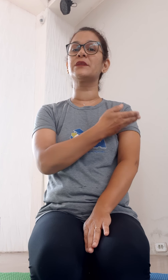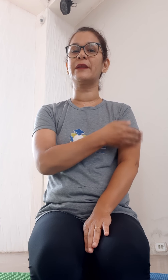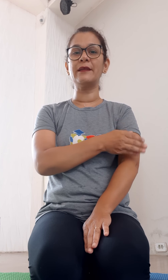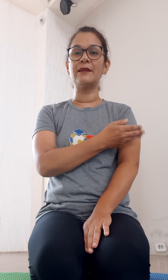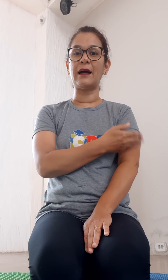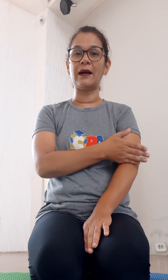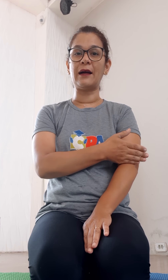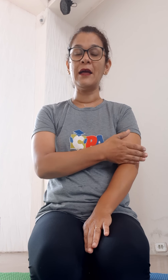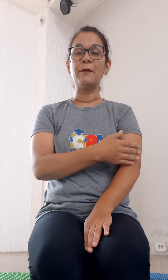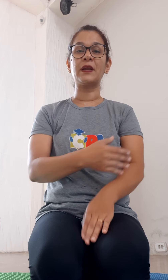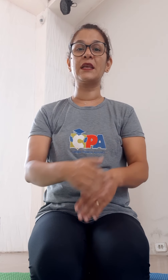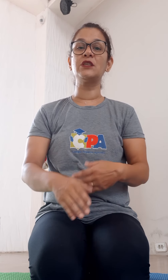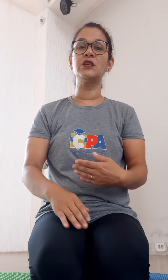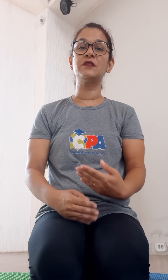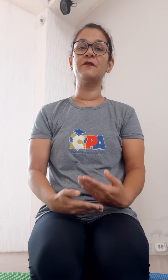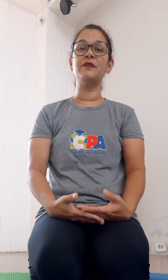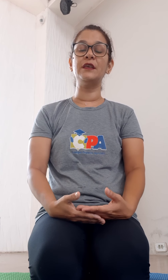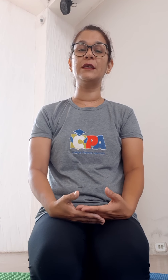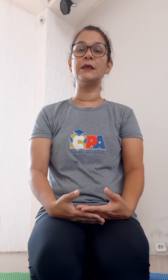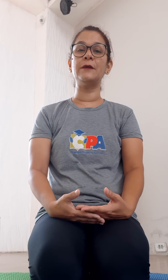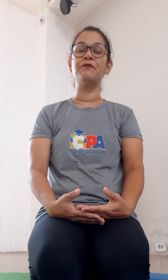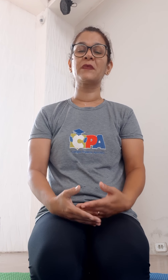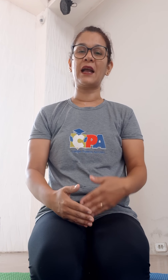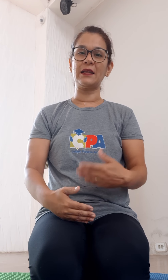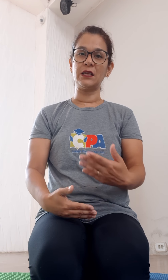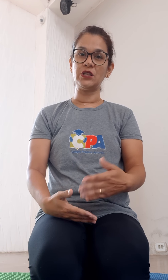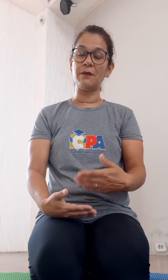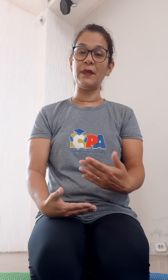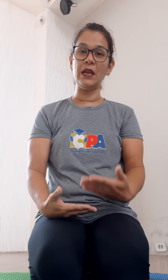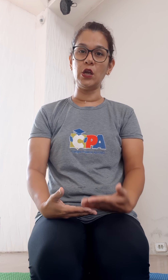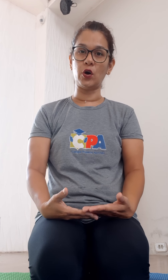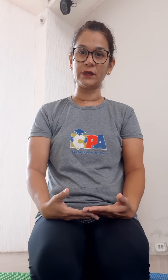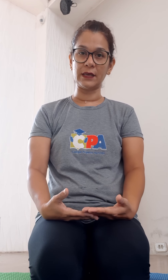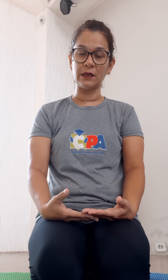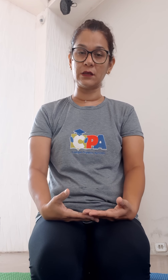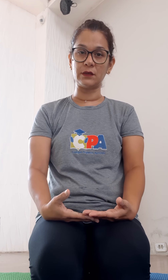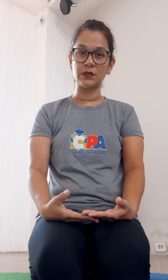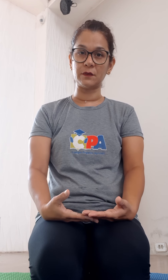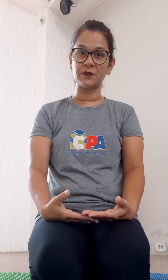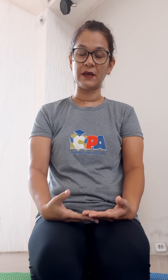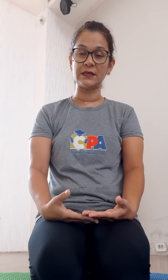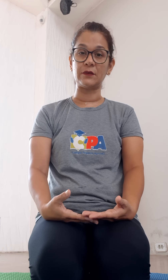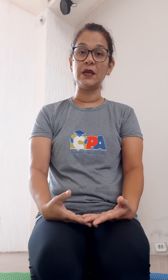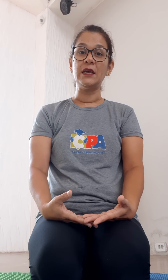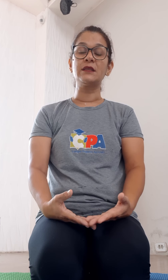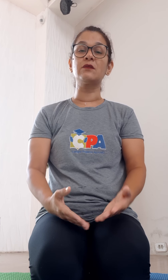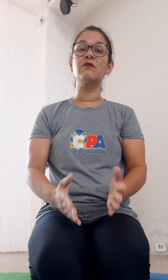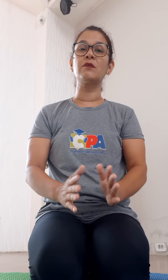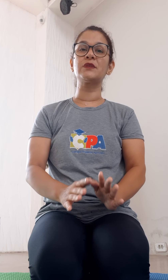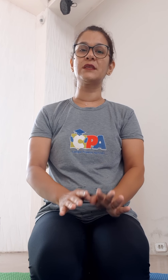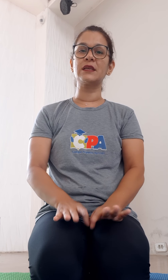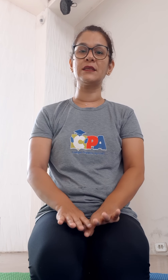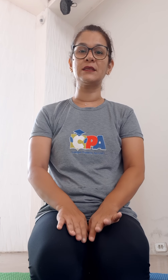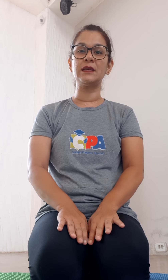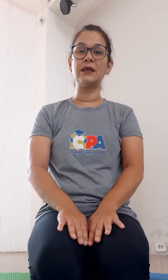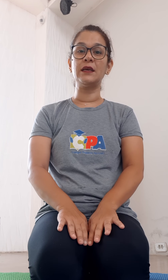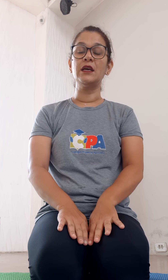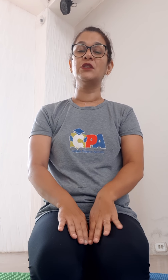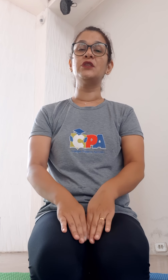treinar para que a gente fique cada dia melhor naquele que nós estamos fazendo. Então, não vamos esquecer de